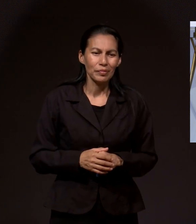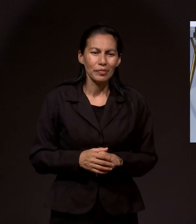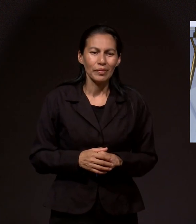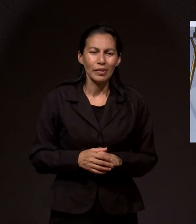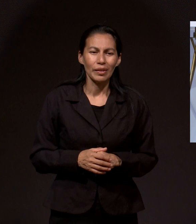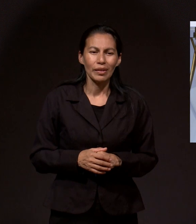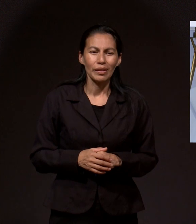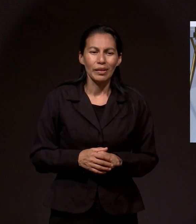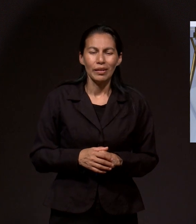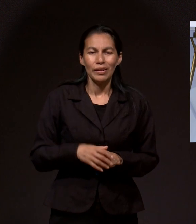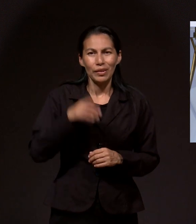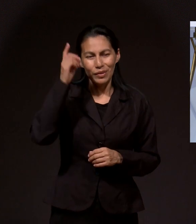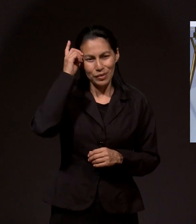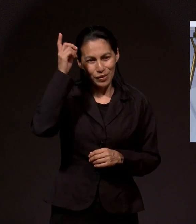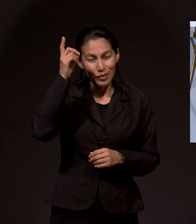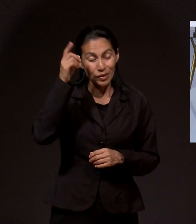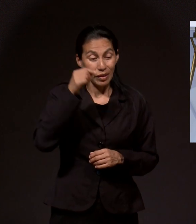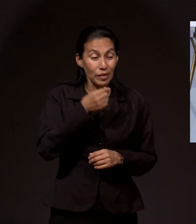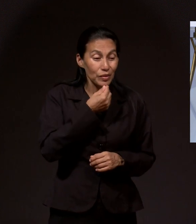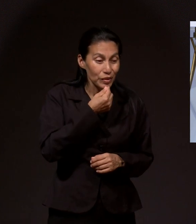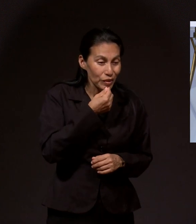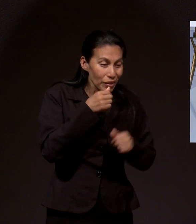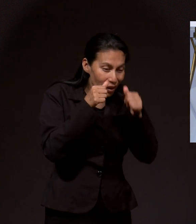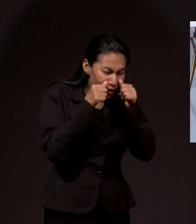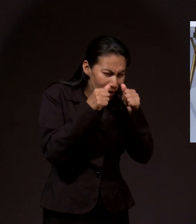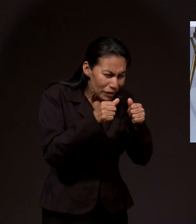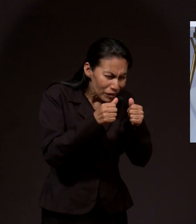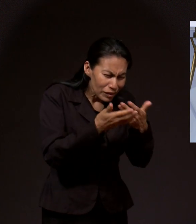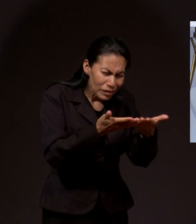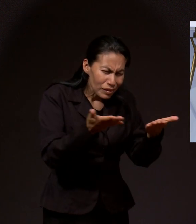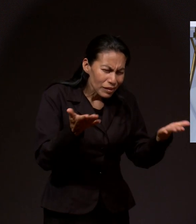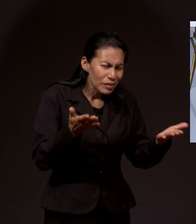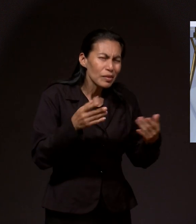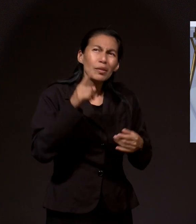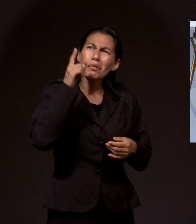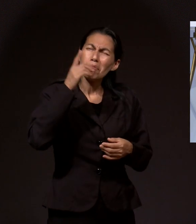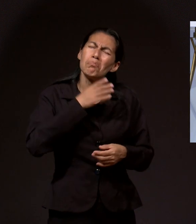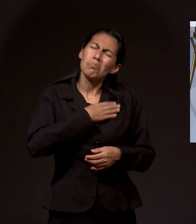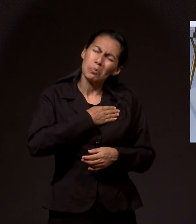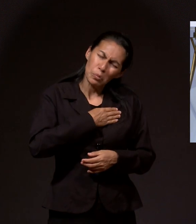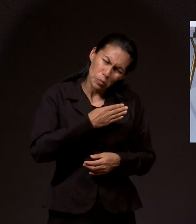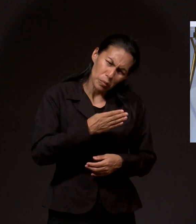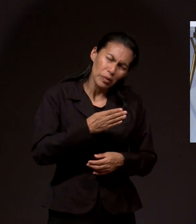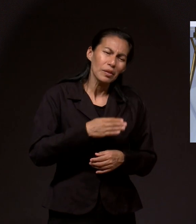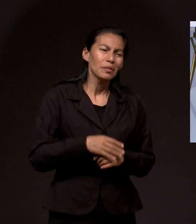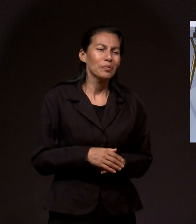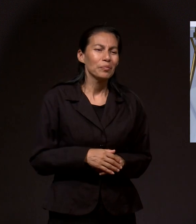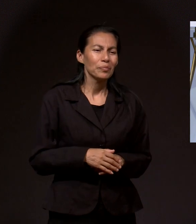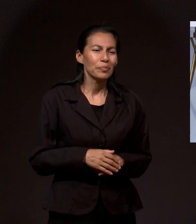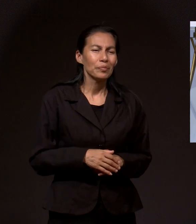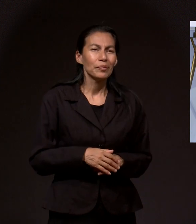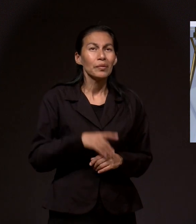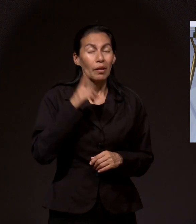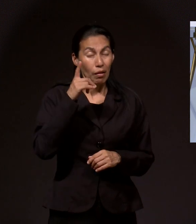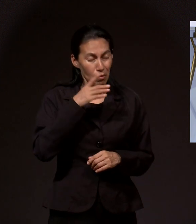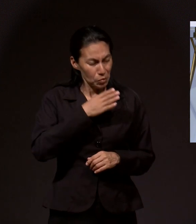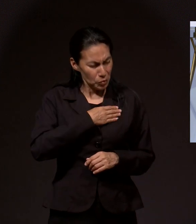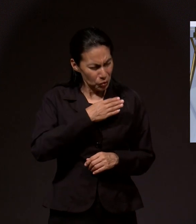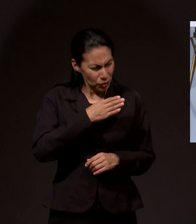tiene. Que aún a los niños les escucha. Porque Él es inmensamente bueno.